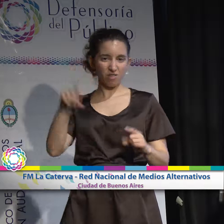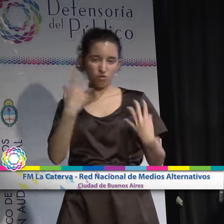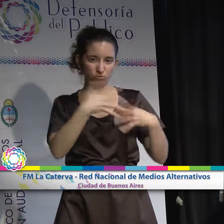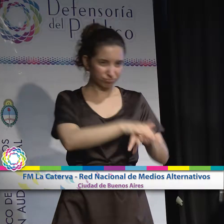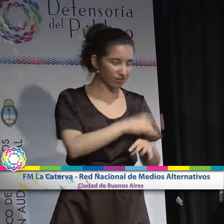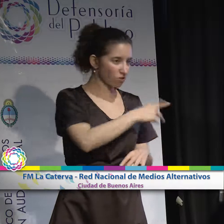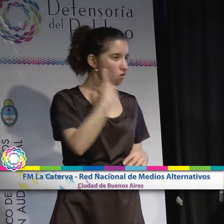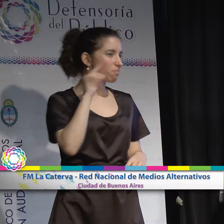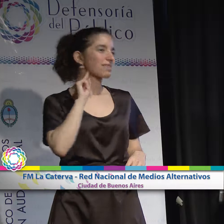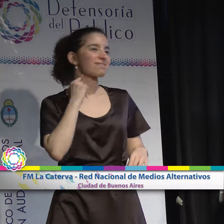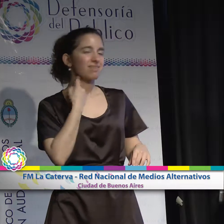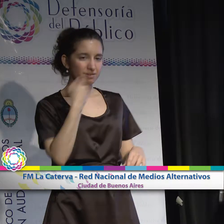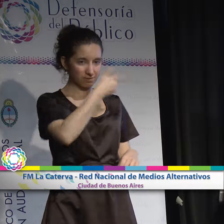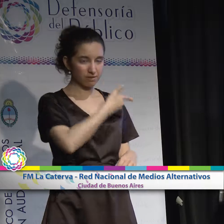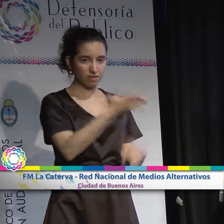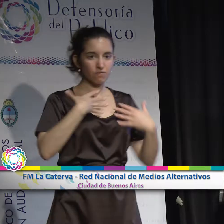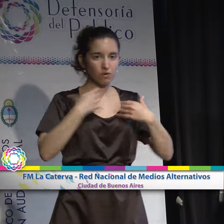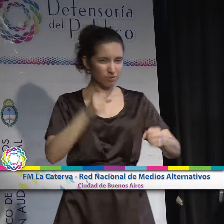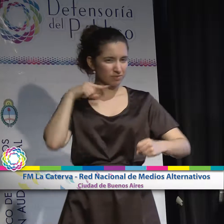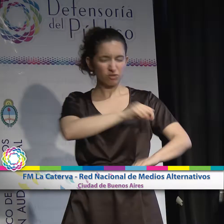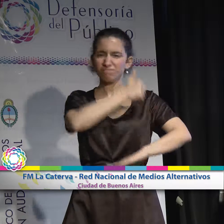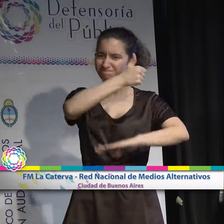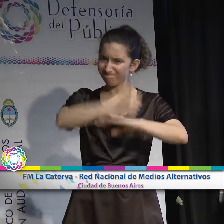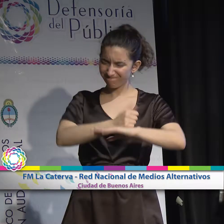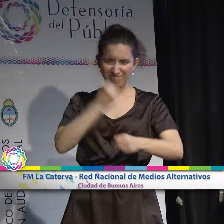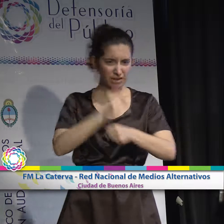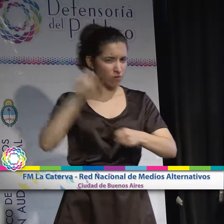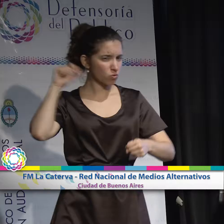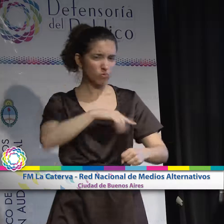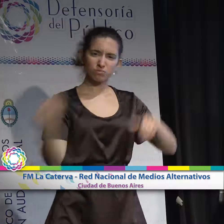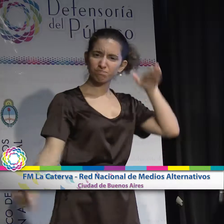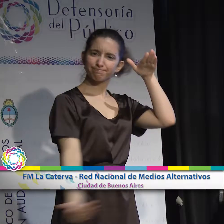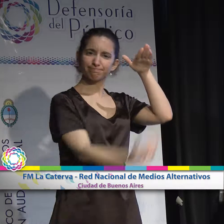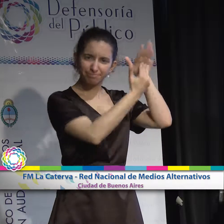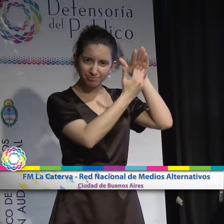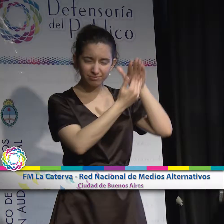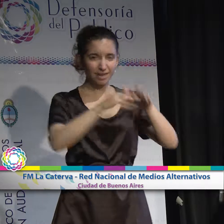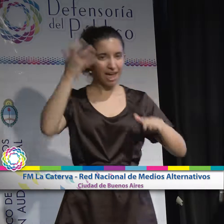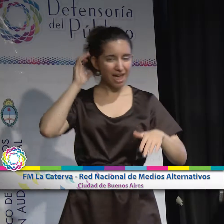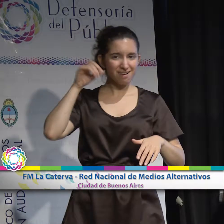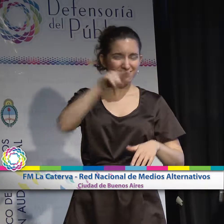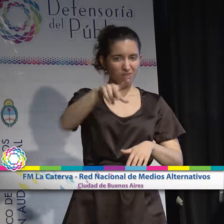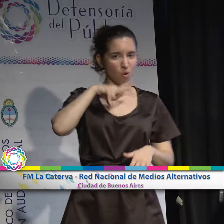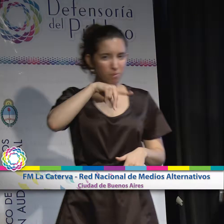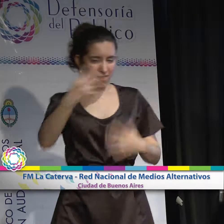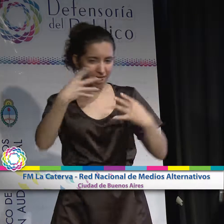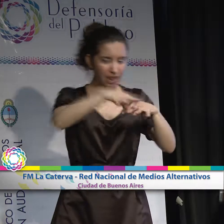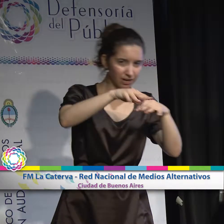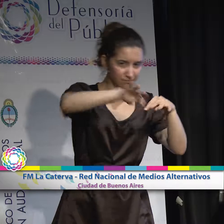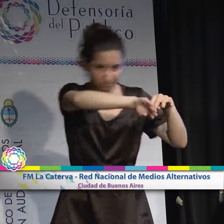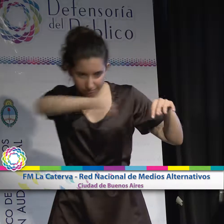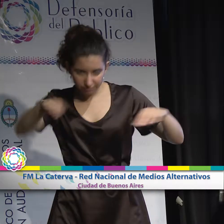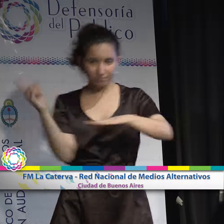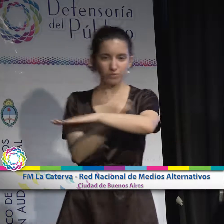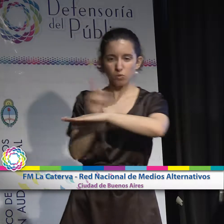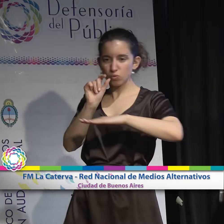Defensoría del Público tuvo una acción fundamental para que la radio comercial que nos interfería se vuelva a la frecuencia